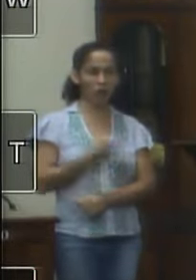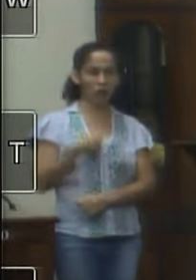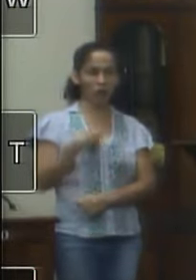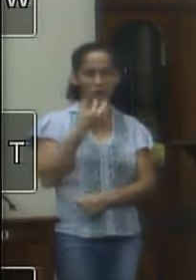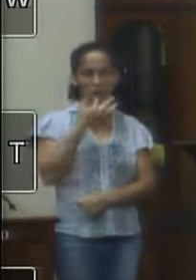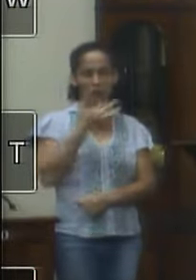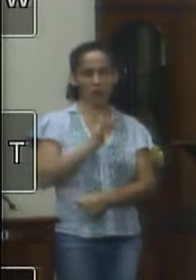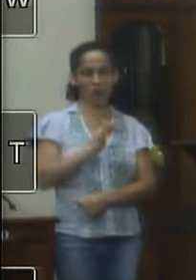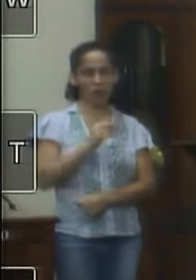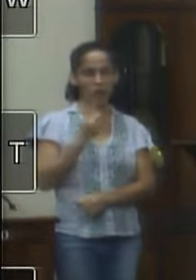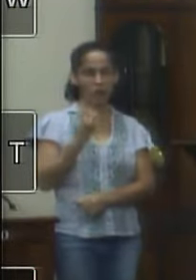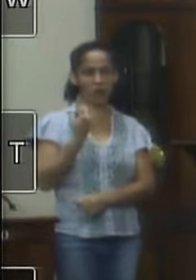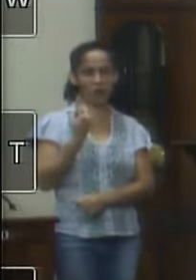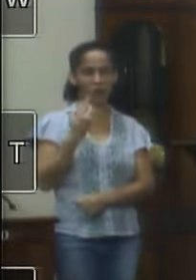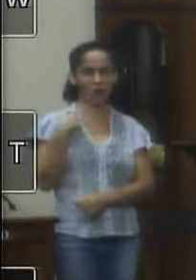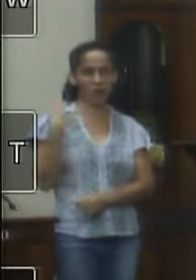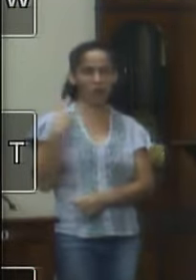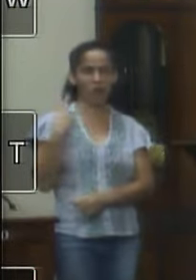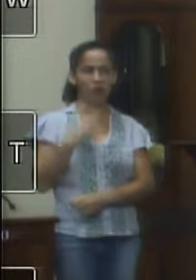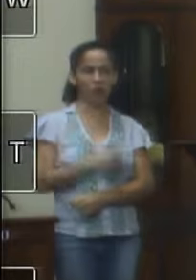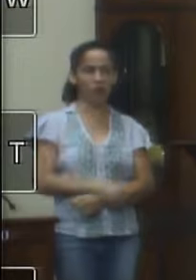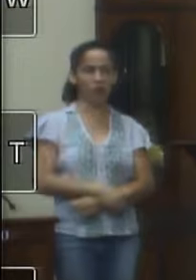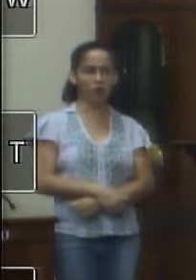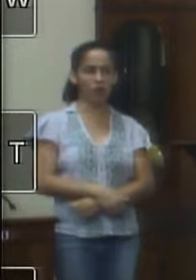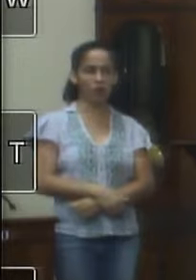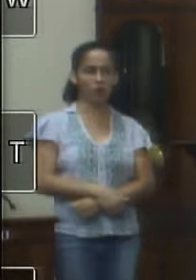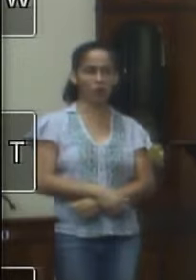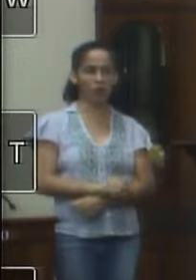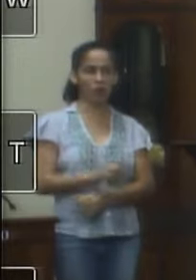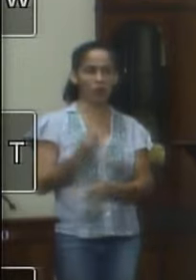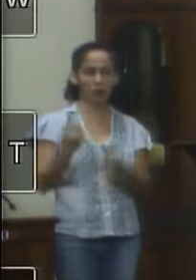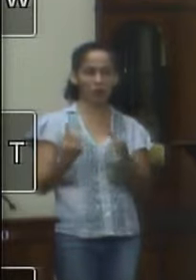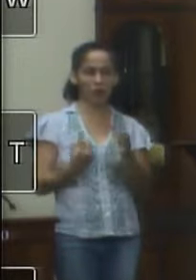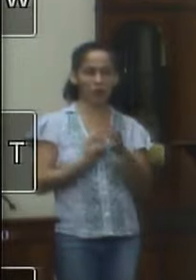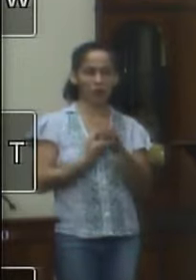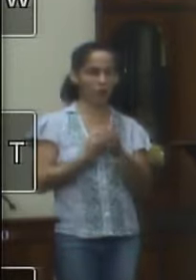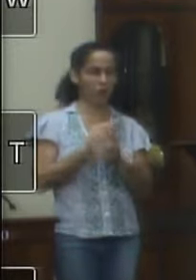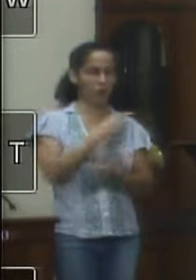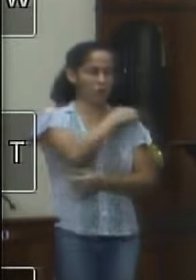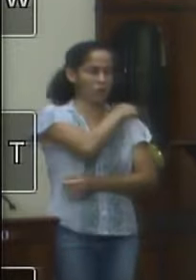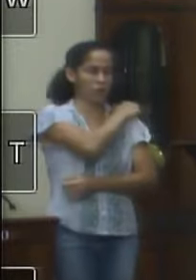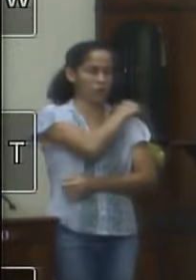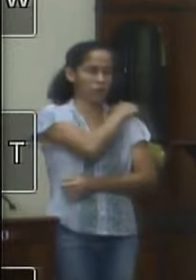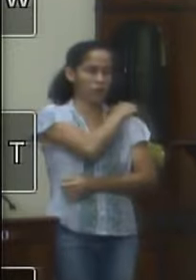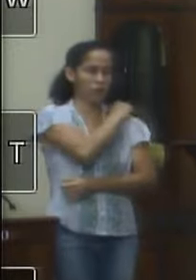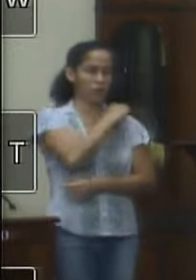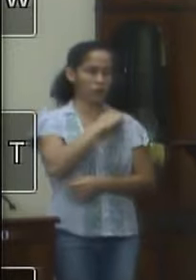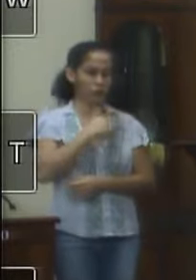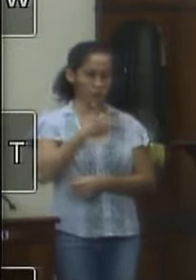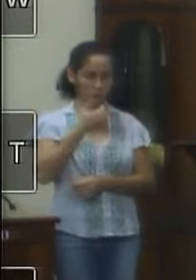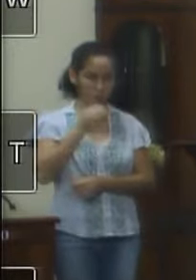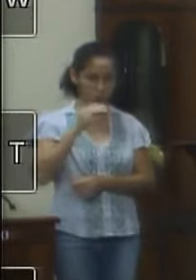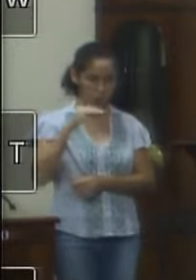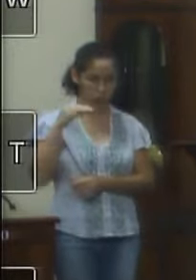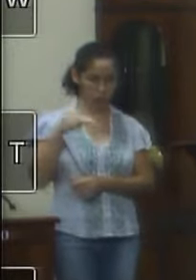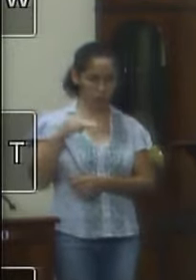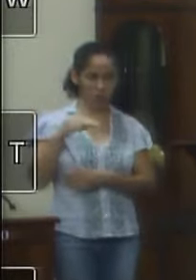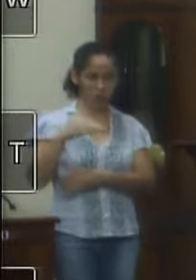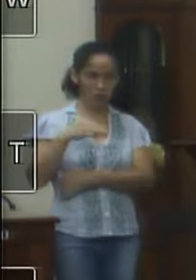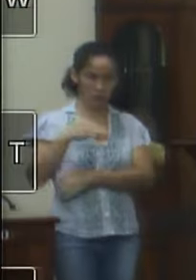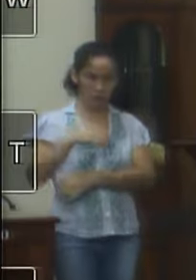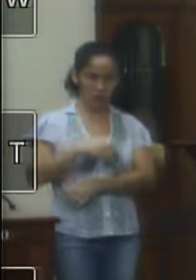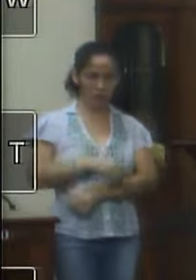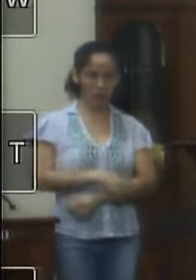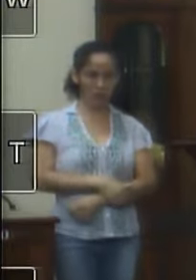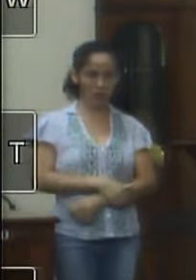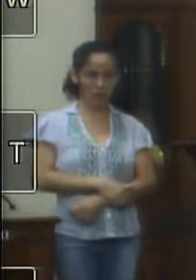um vereador que subiu a essa tribuna com o tempo de mandato que a gente tem aqui presidente